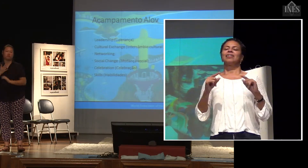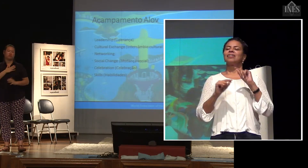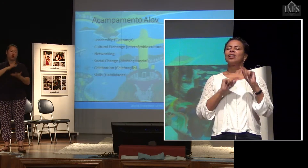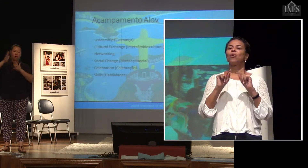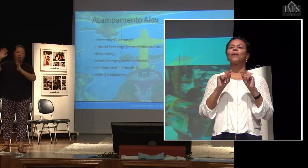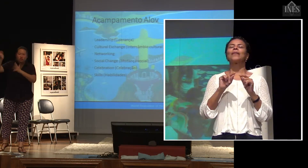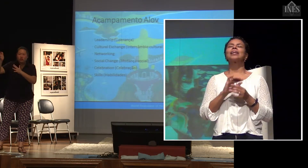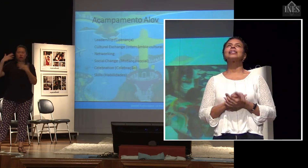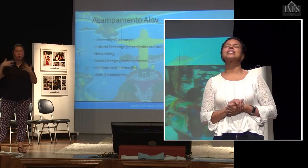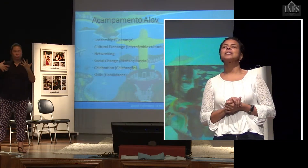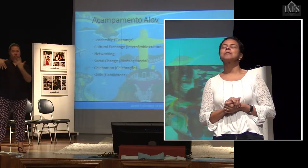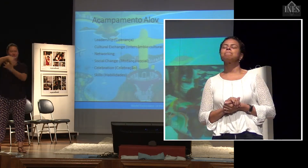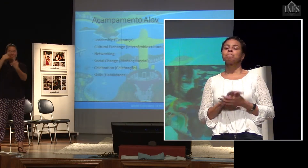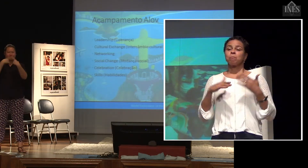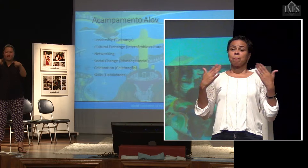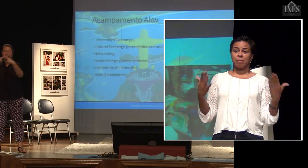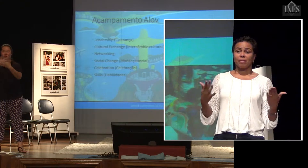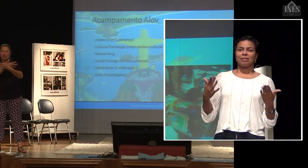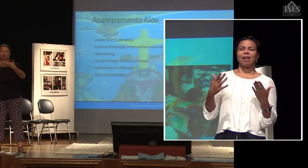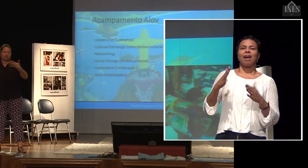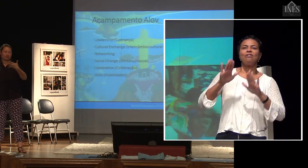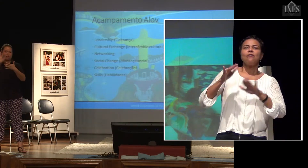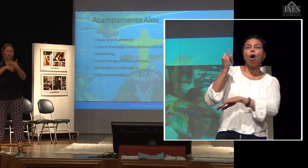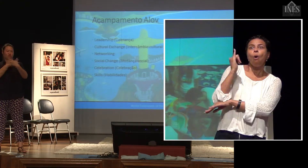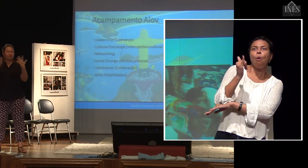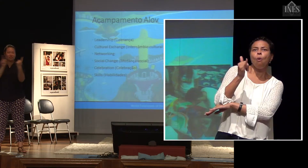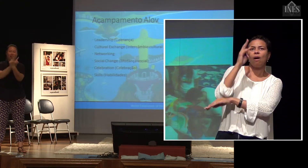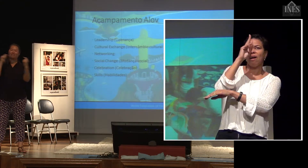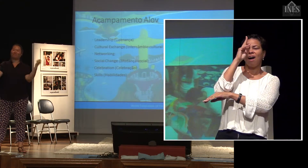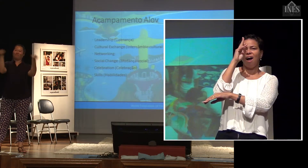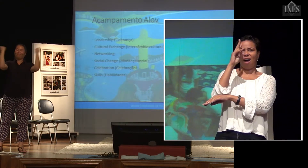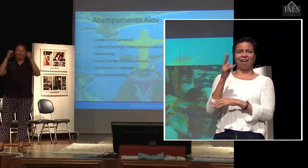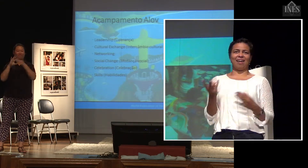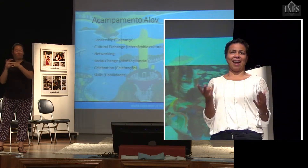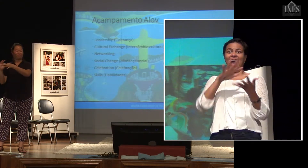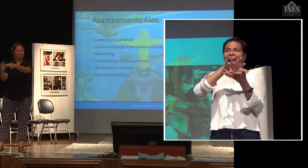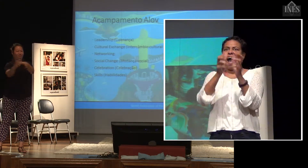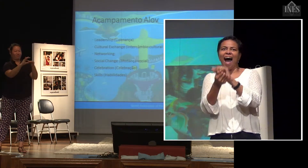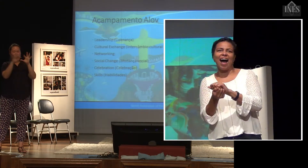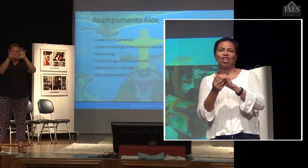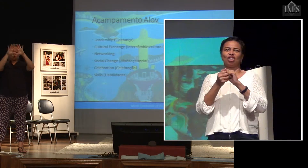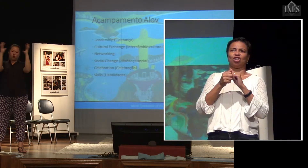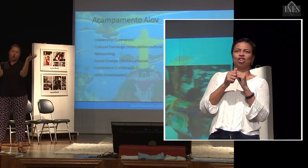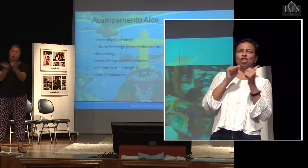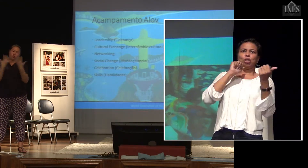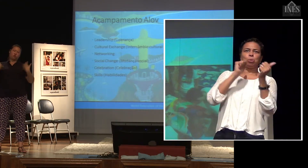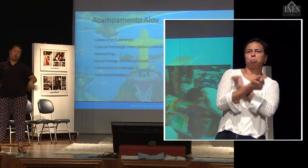têm a ver com contação de história, com apresentação de arte, com esporte. A gente faz um cronograma que tenta fazer com que as pessoas com os